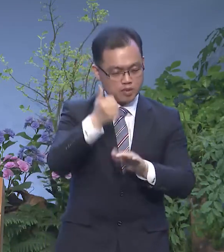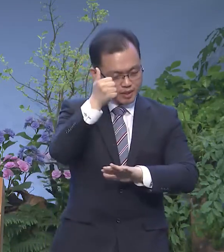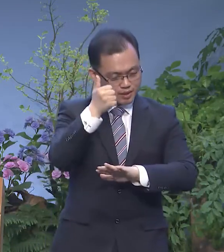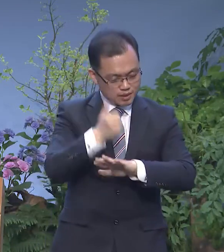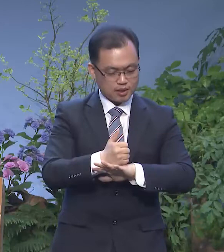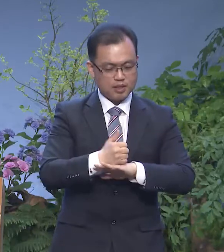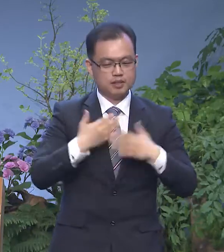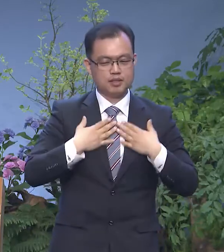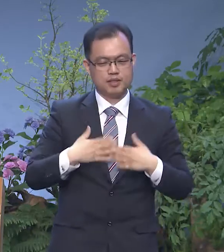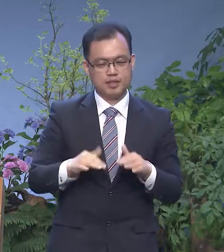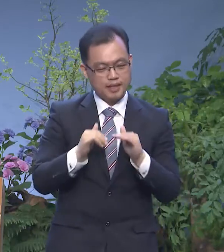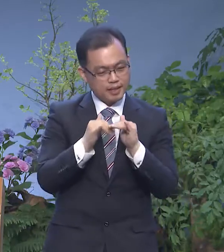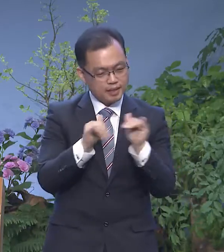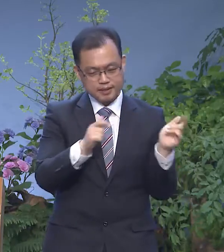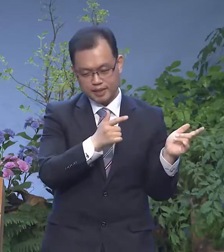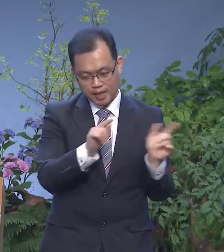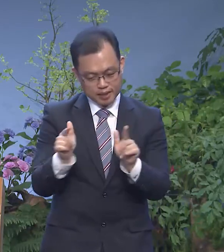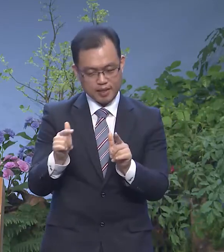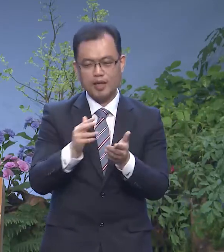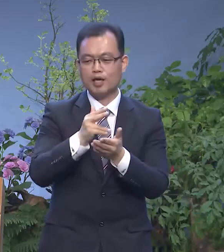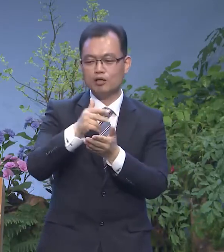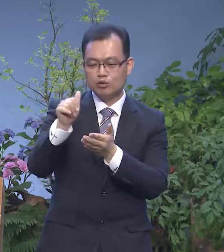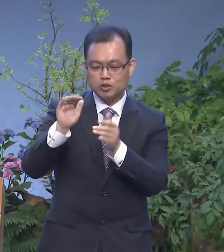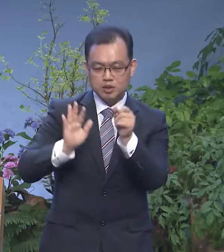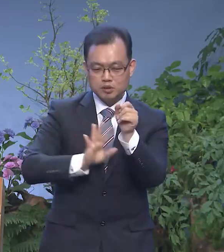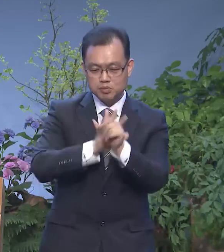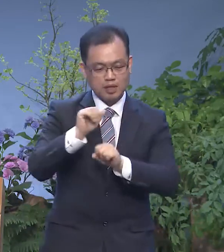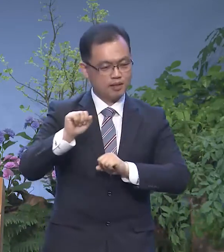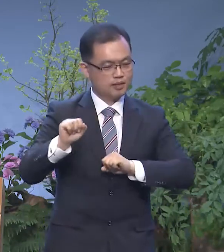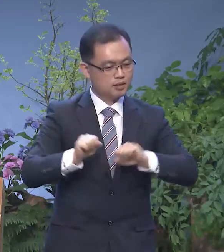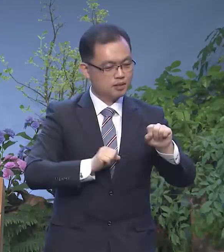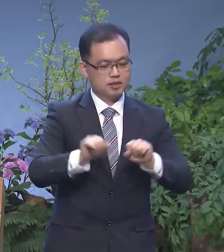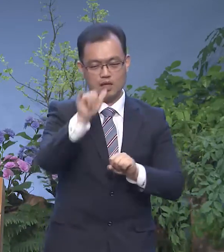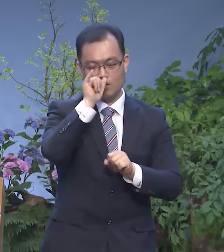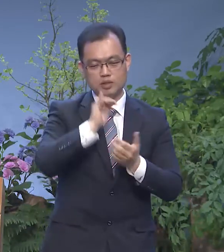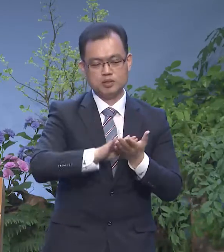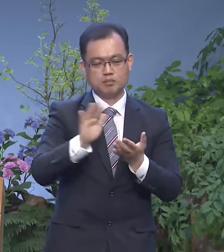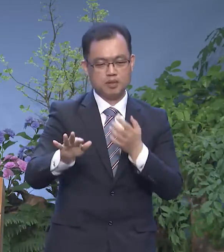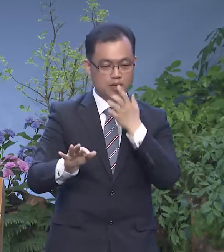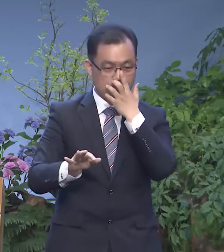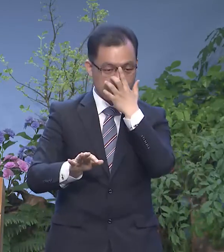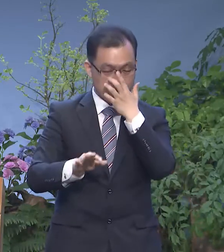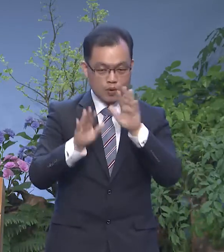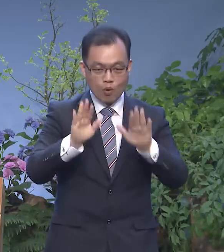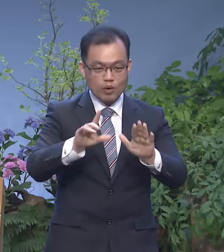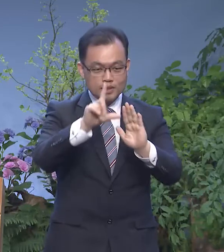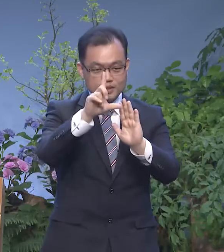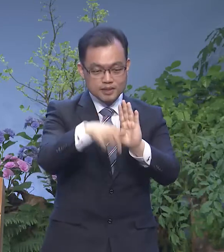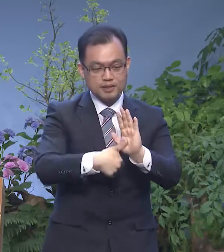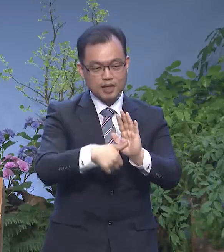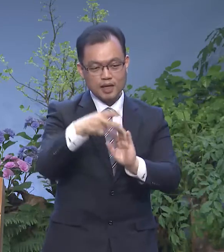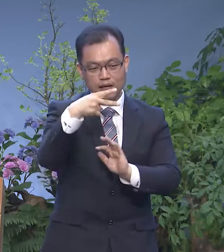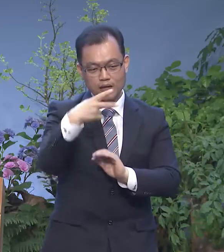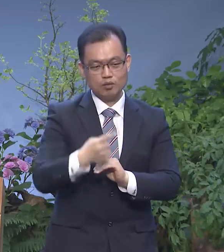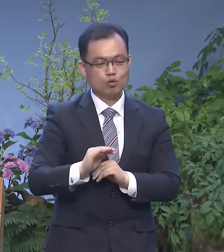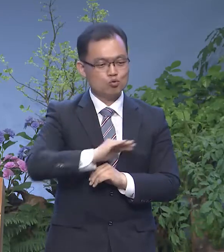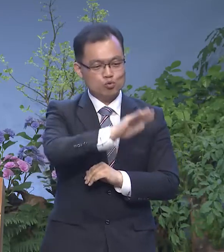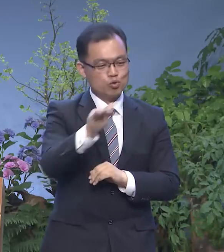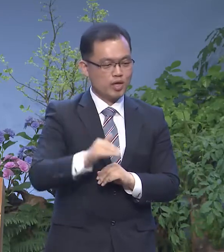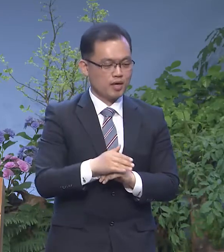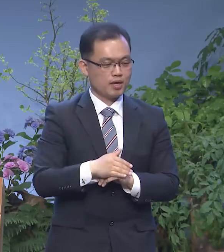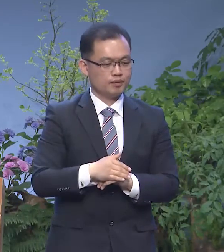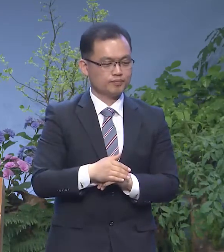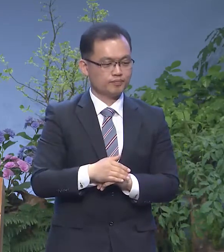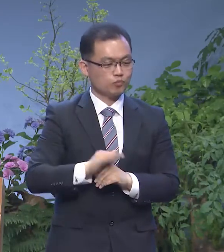자들에게 주님의 사랑을 실천하고 있는 것입니다 오늘 이 시간에도 우리에게 도움이 필요한